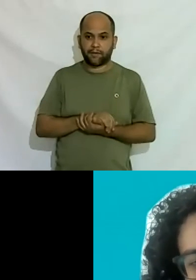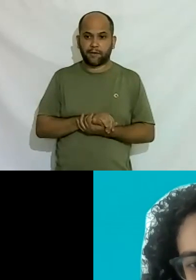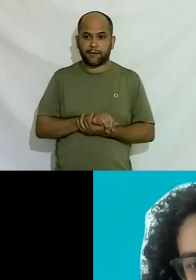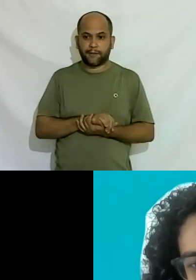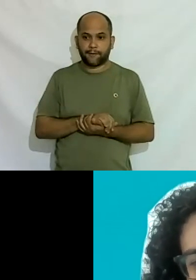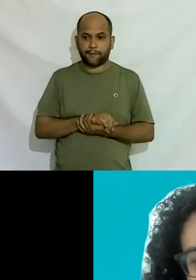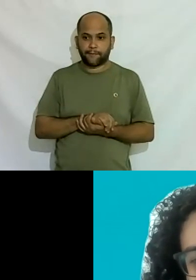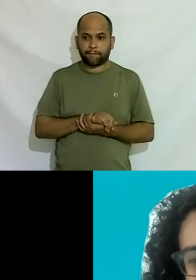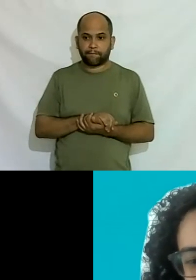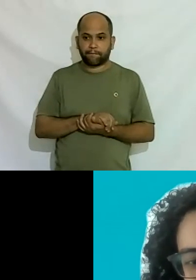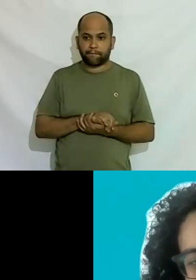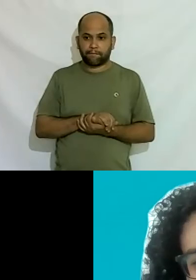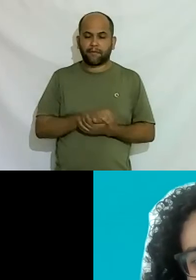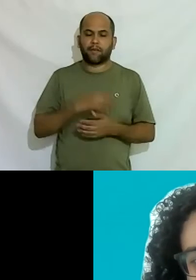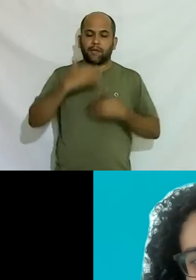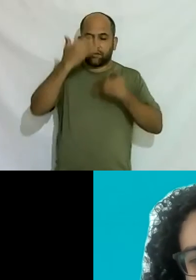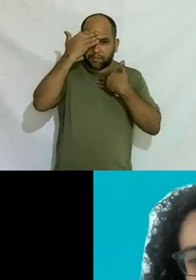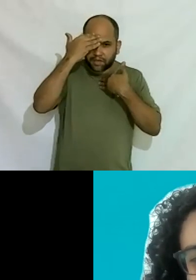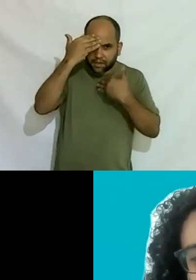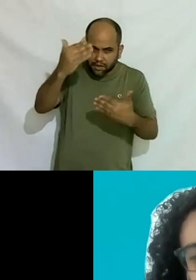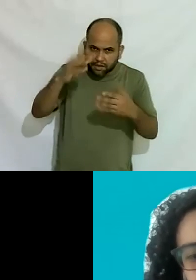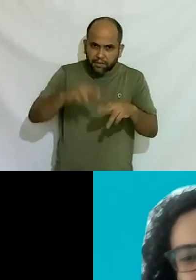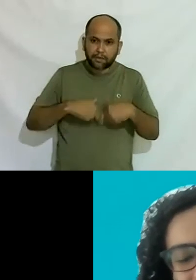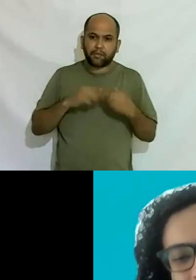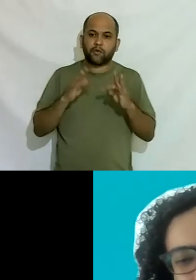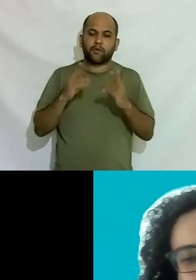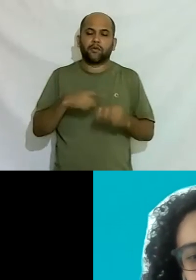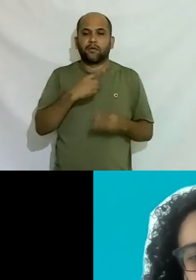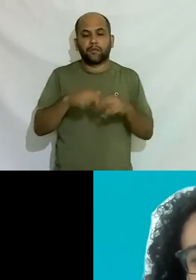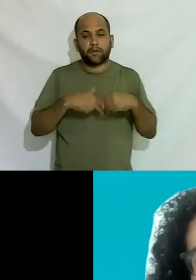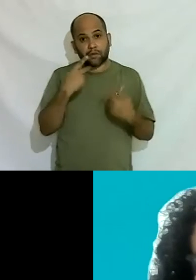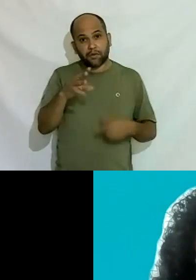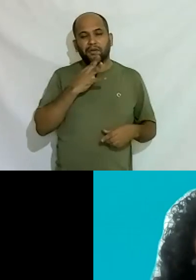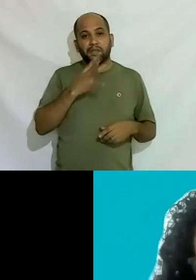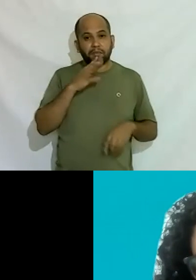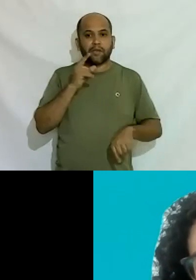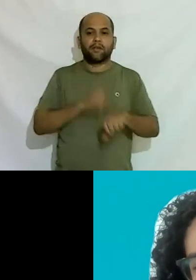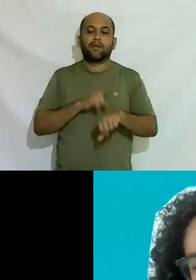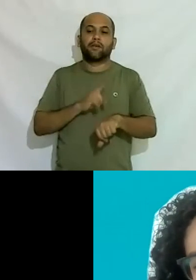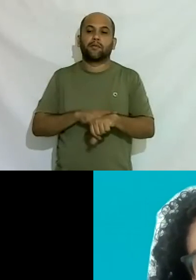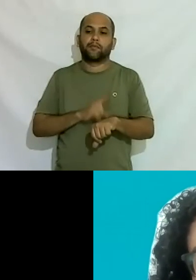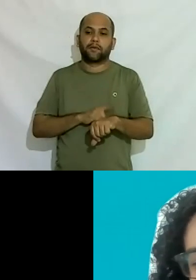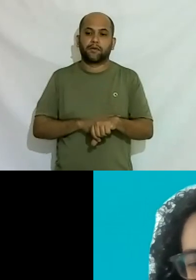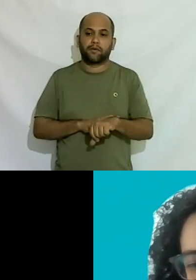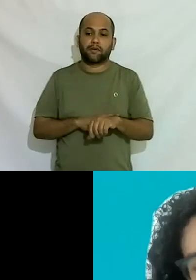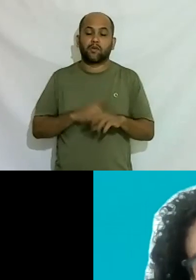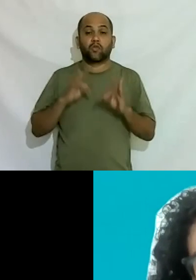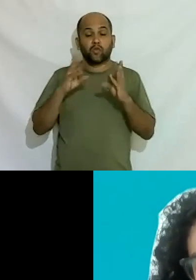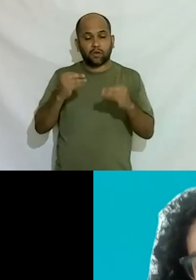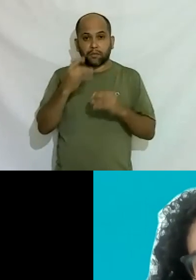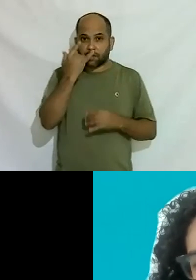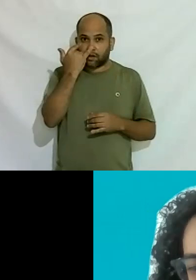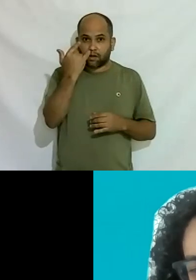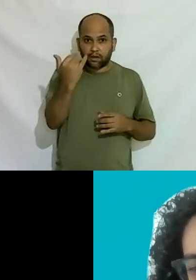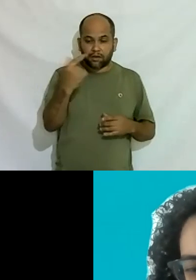Márcia muito obrigado por tudo muito obrigado pelo seu conhecimento pelo seu tempo assim está todo mundo muito encantado